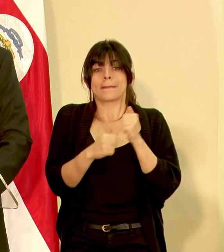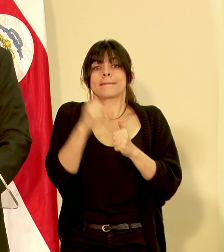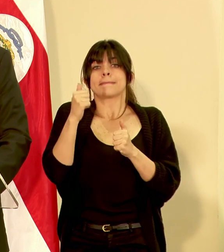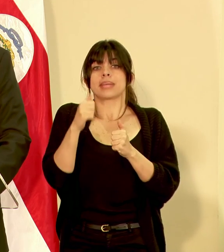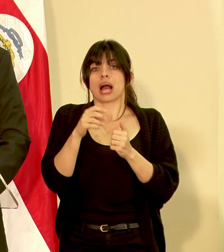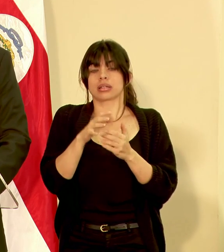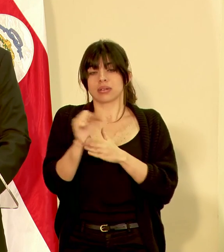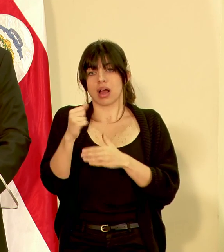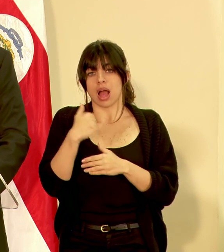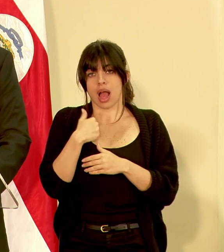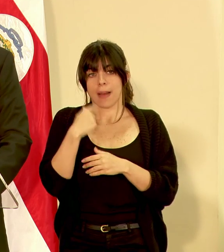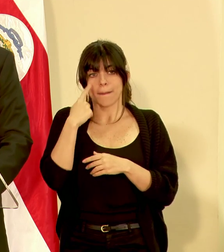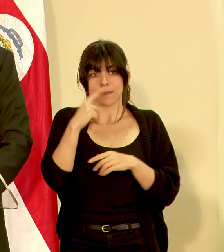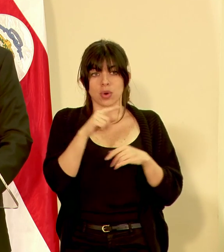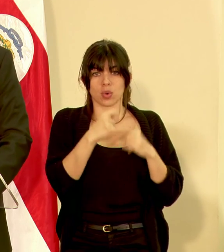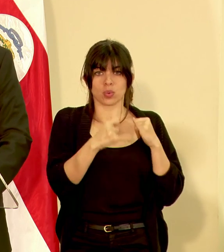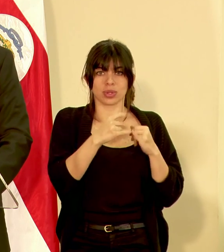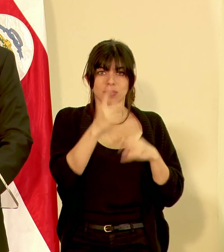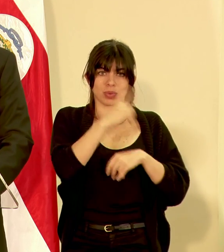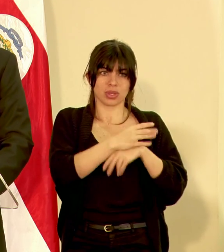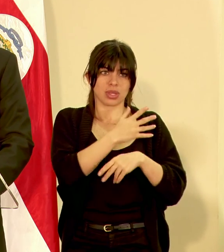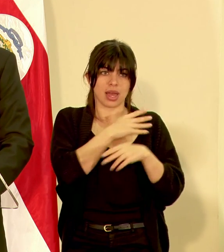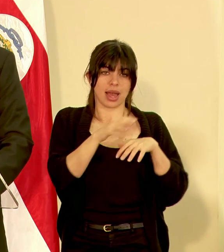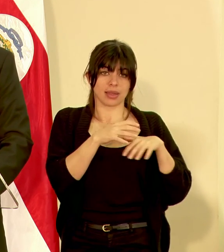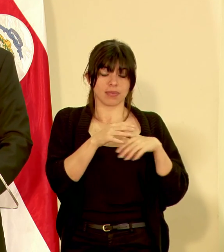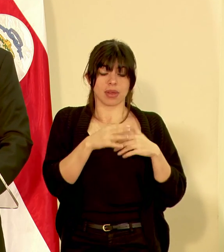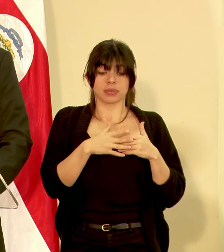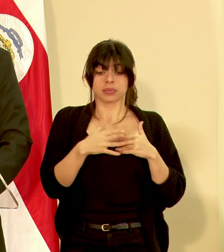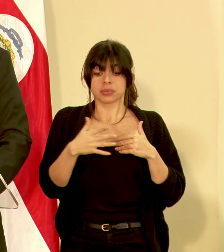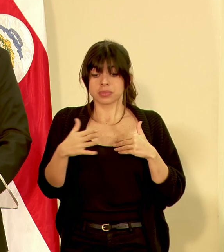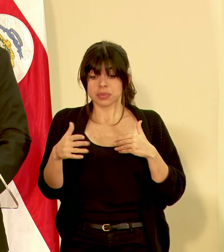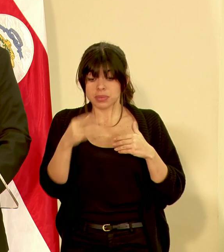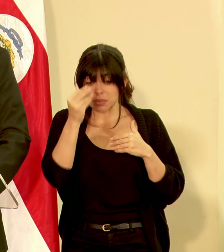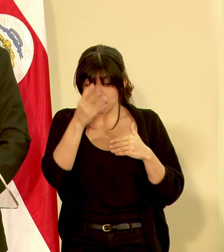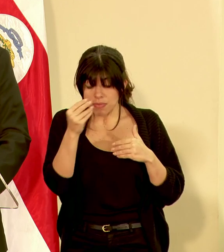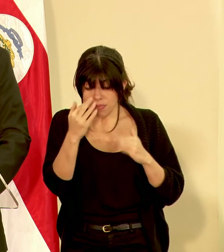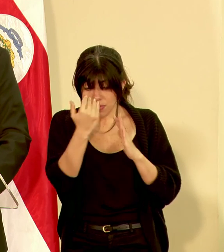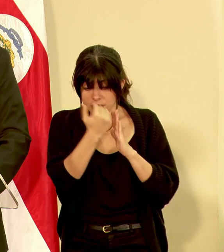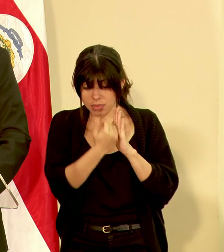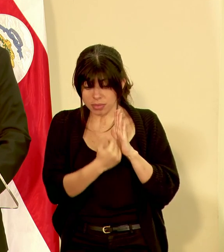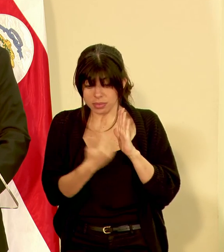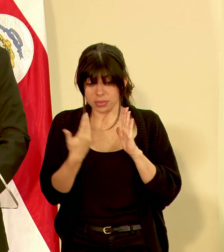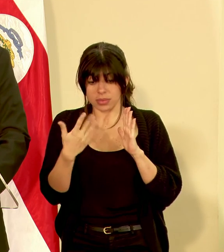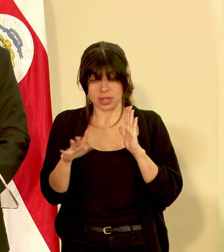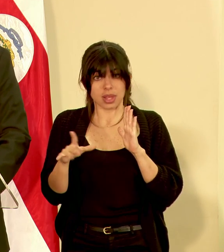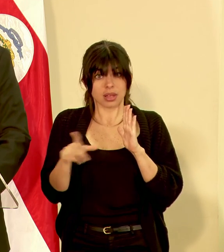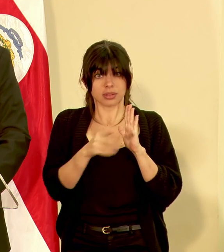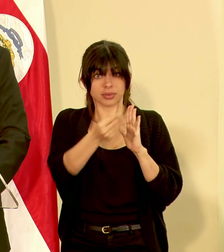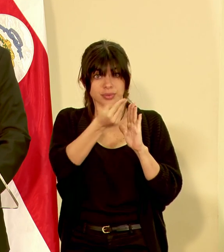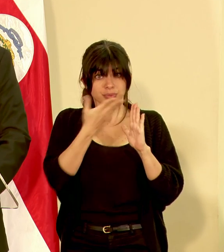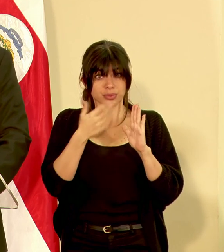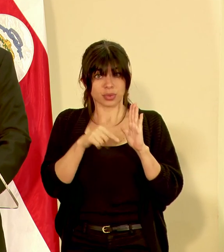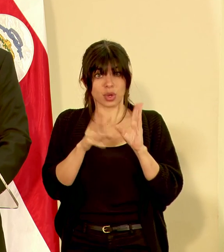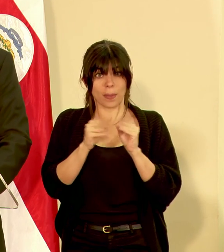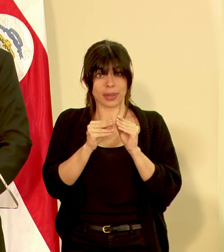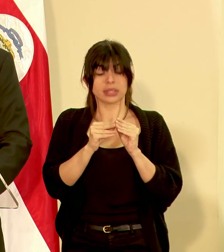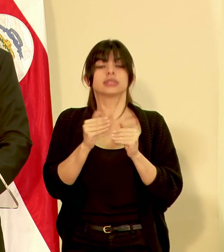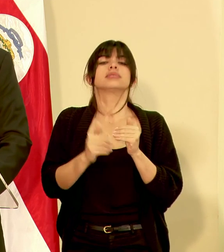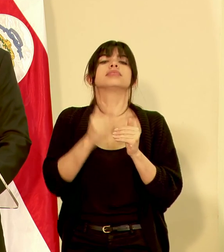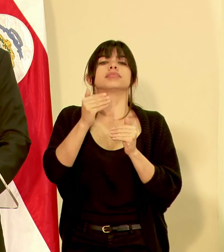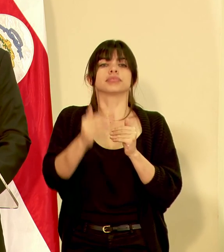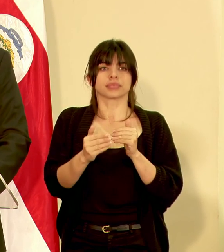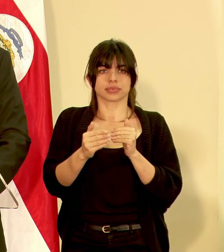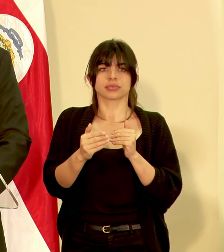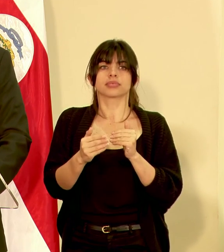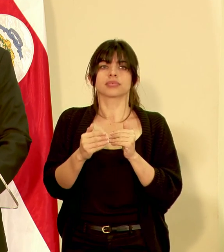visto afectados por la actividad de los últimos días una vez que estos informes sean presentados a la comisión entonces la